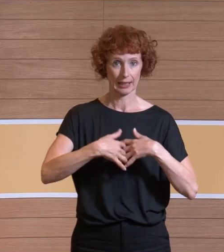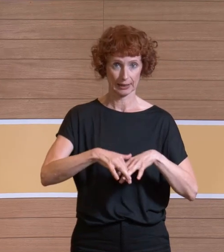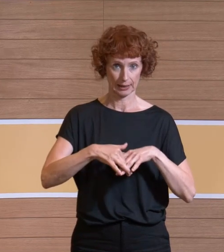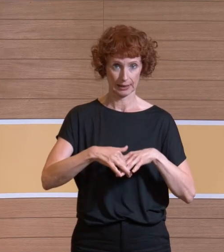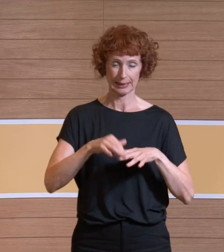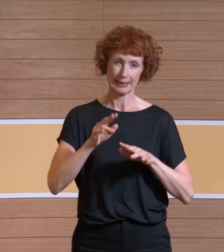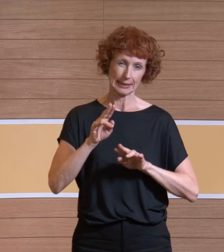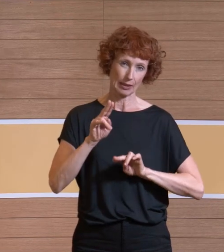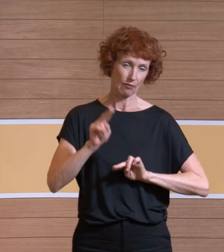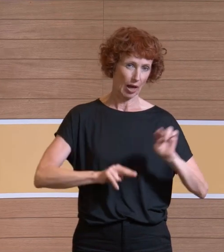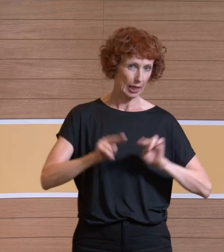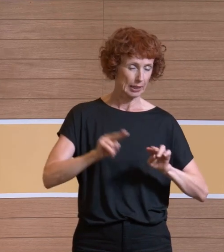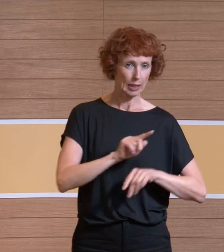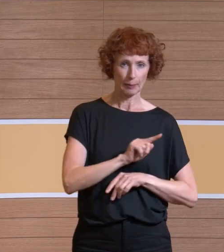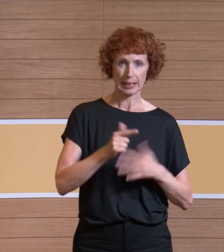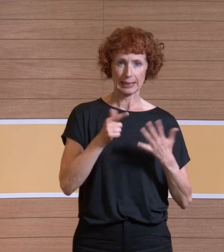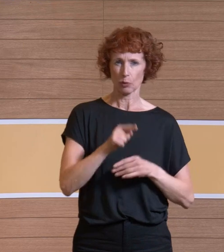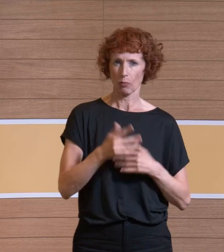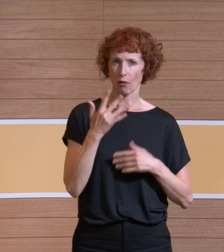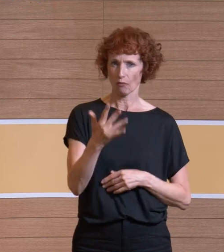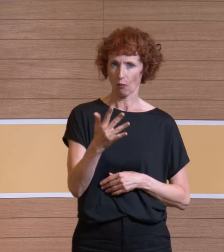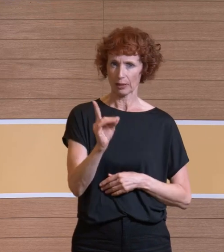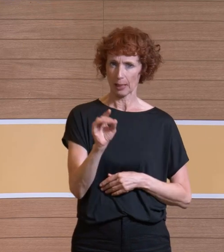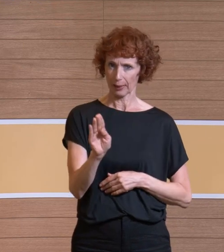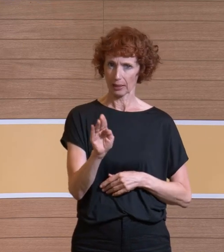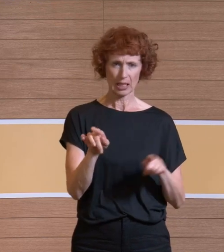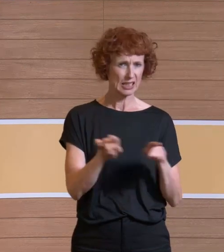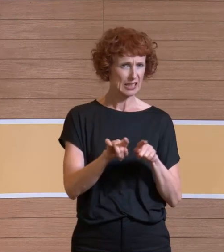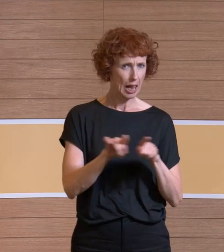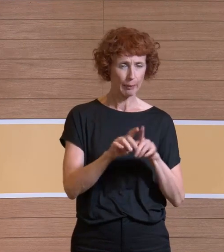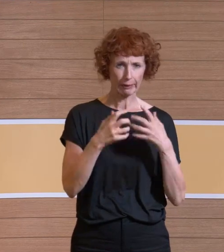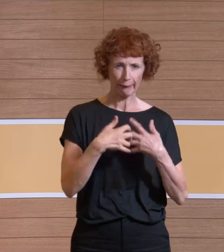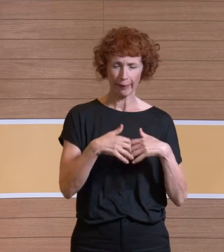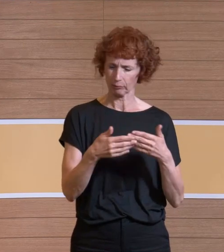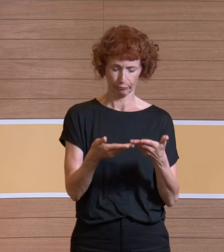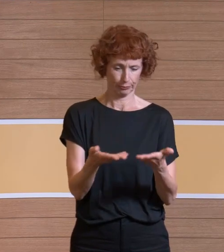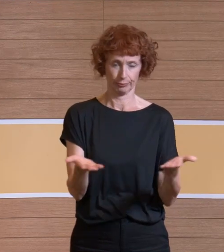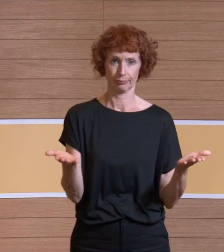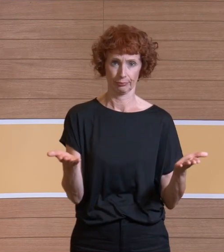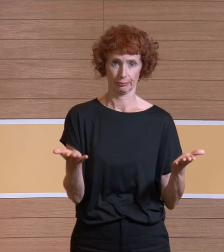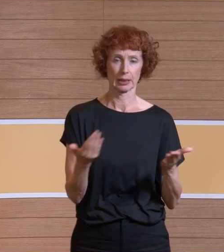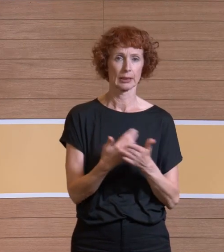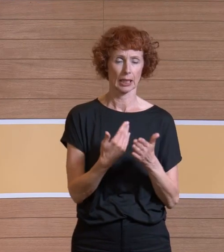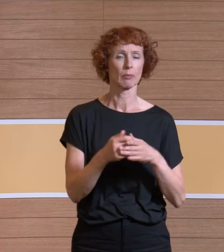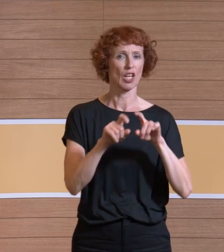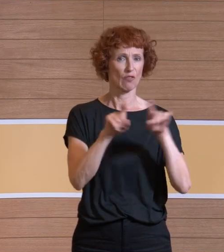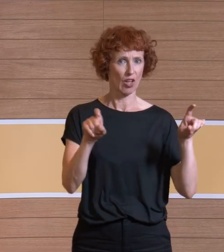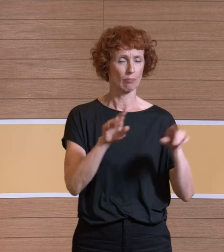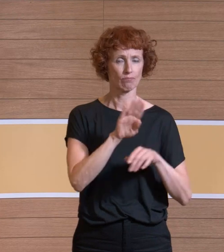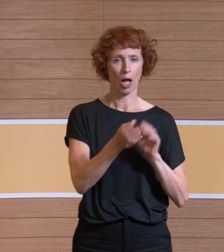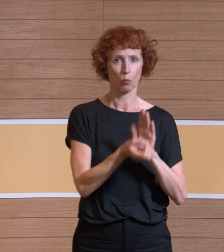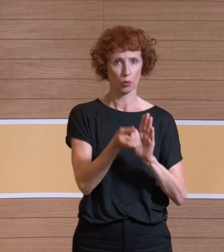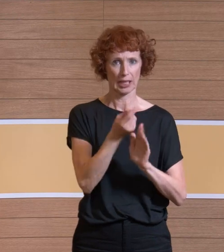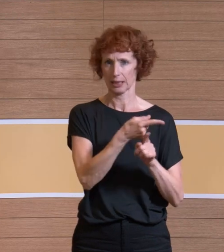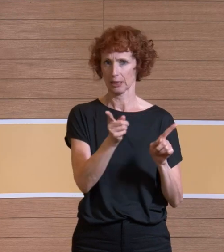variierten bis zu 7,5 Dezibel für das gleiche Gerät. Da sind die Hersteller eigentlich gefordert, was zu machen, werde ich noch verdeutlichen.